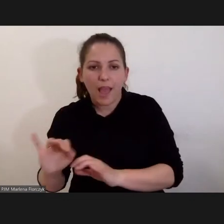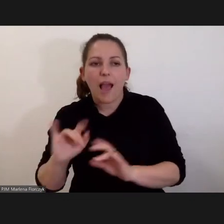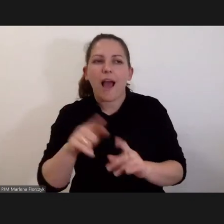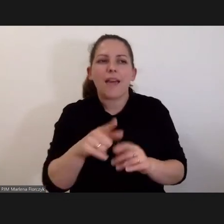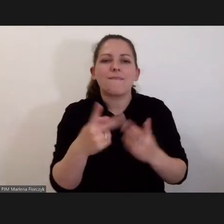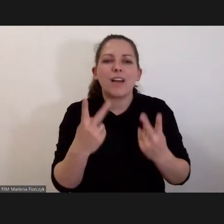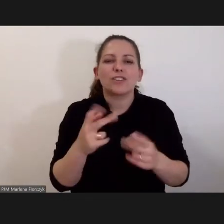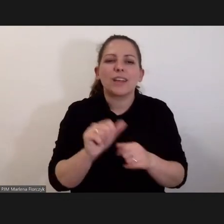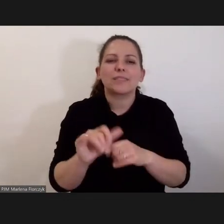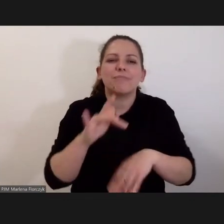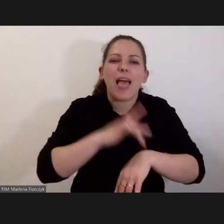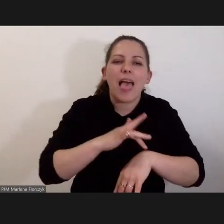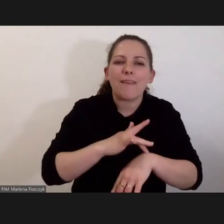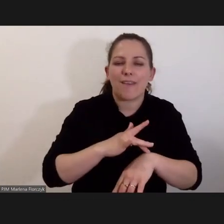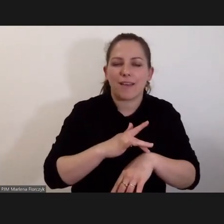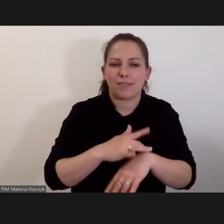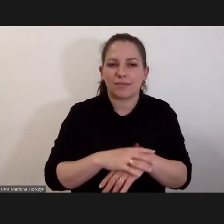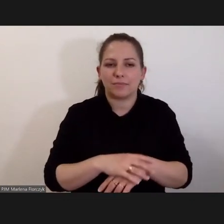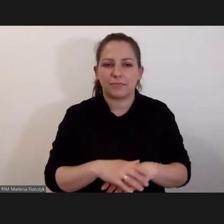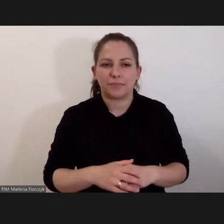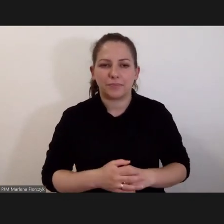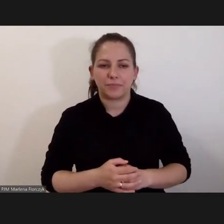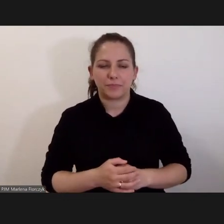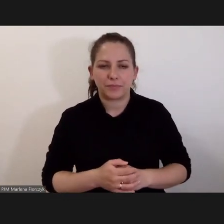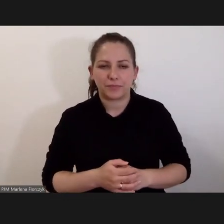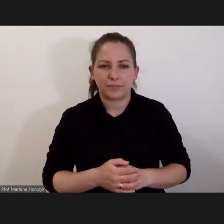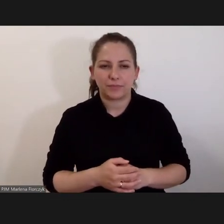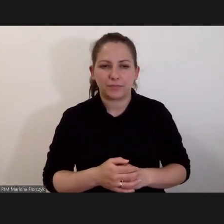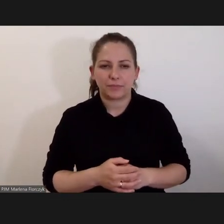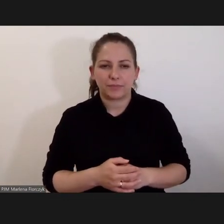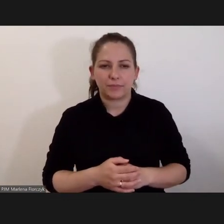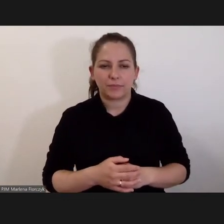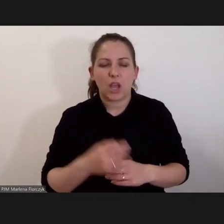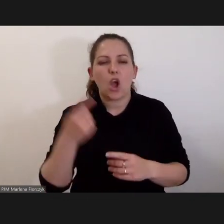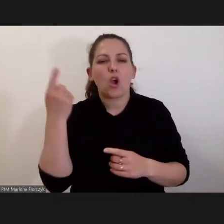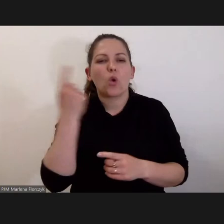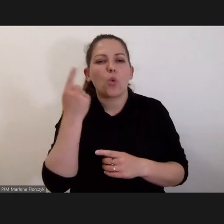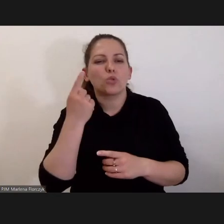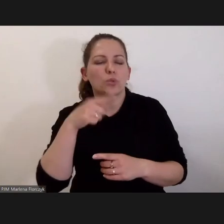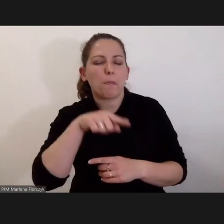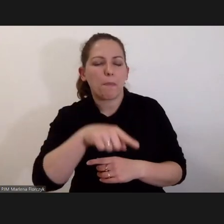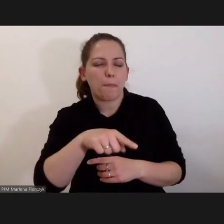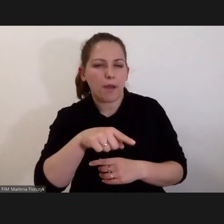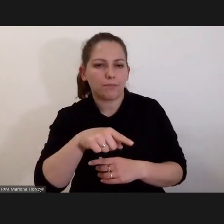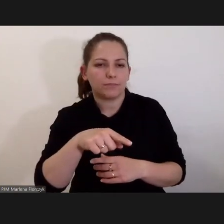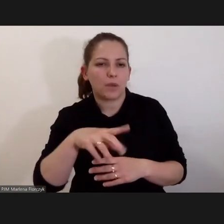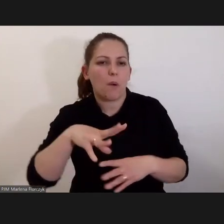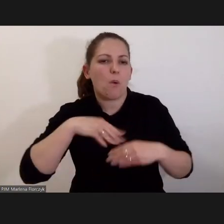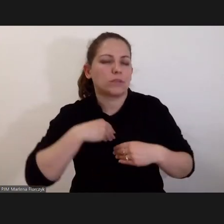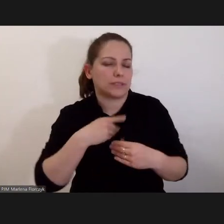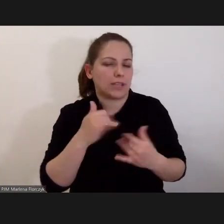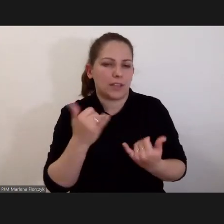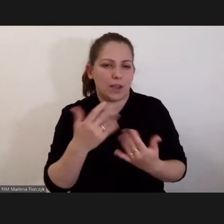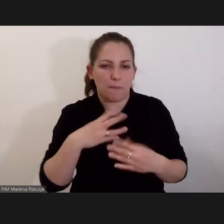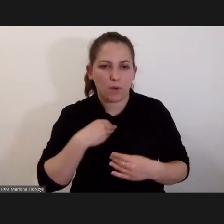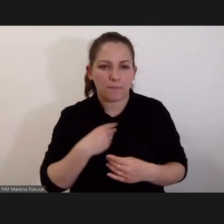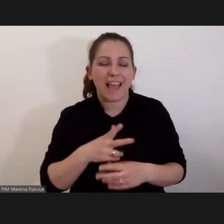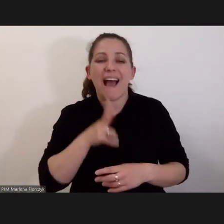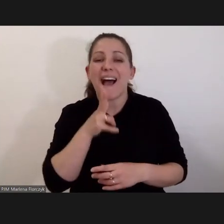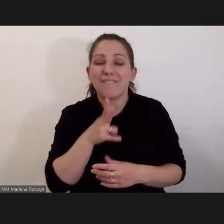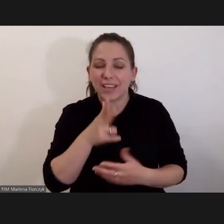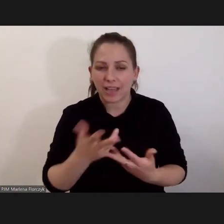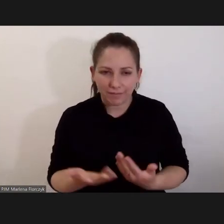uda nam się dzięki uruchomieniu jurysdykcji, czy groźbą uruchomienia jurysdykcji uzyskać. Afryka.